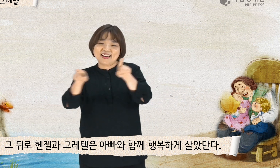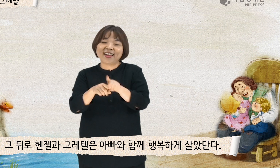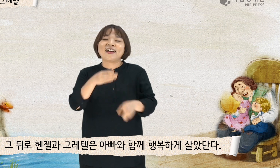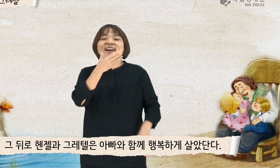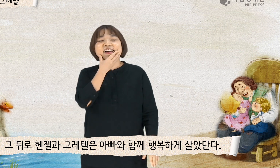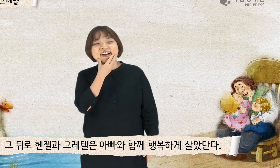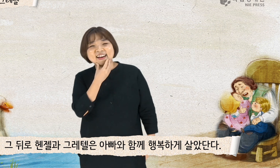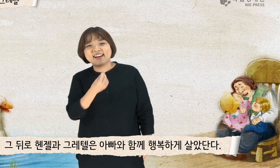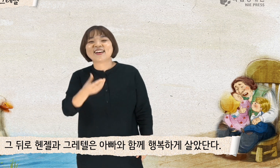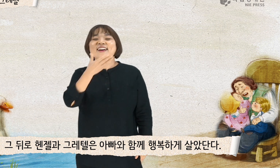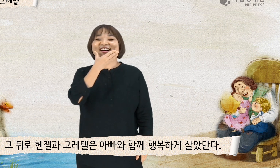살았단다.